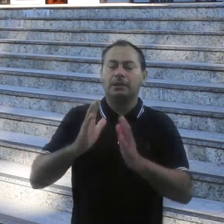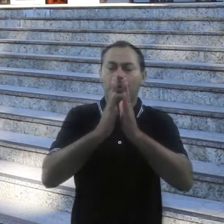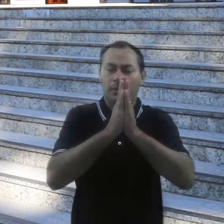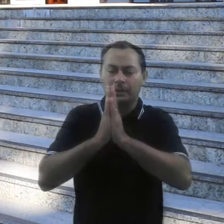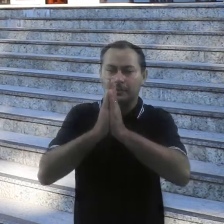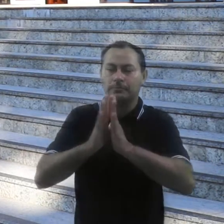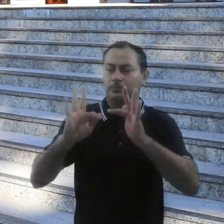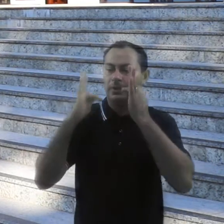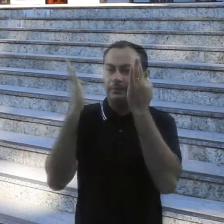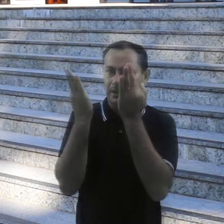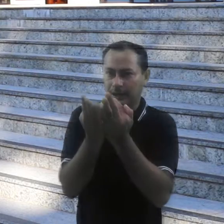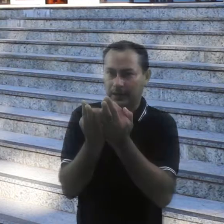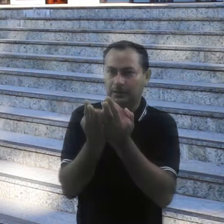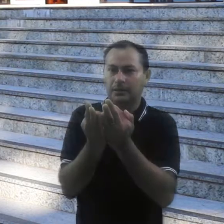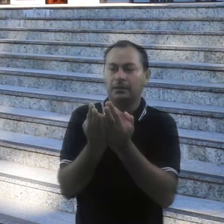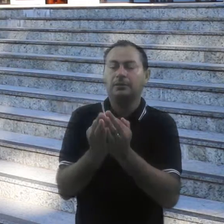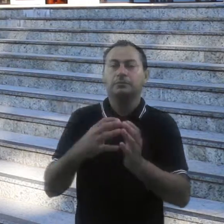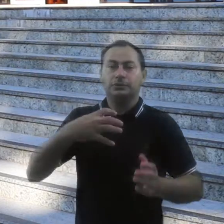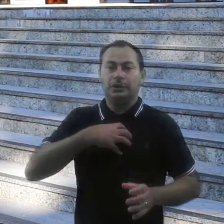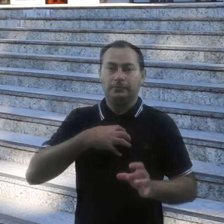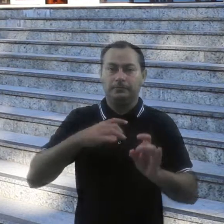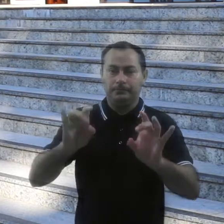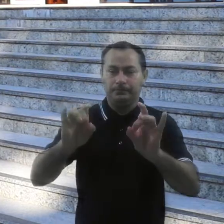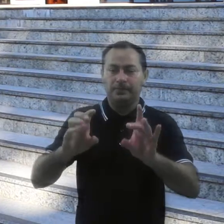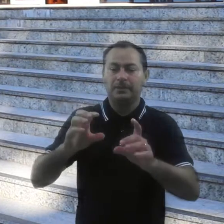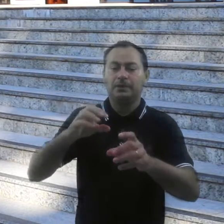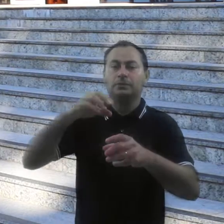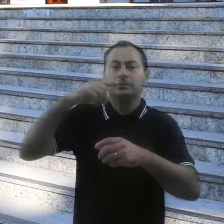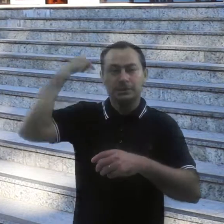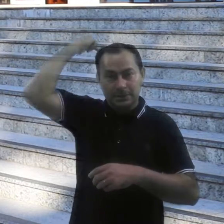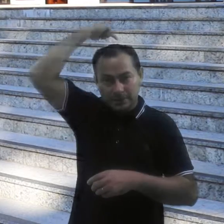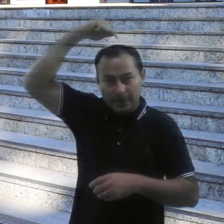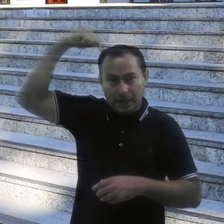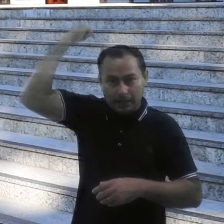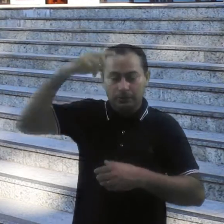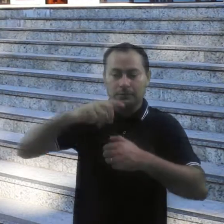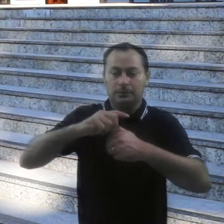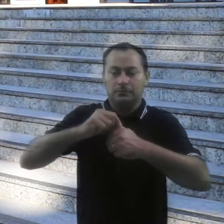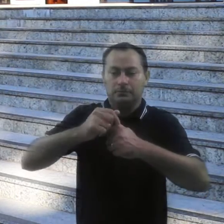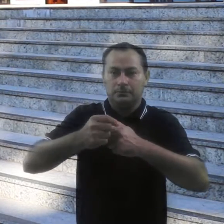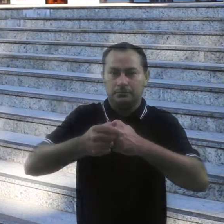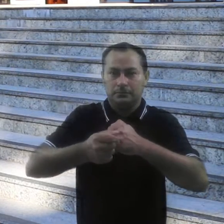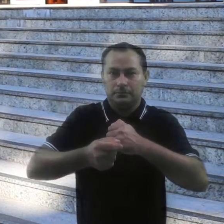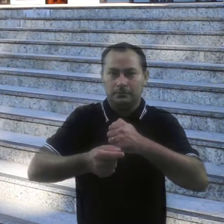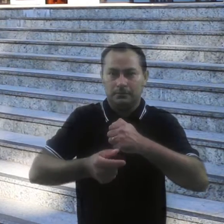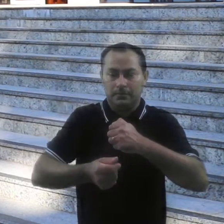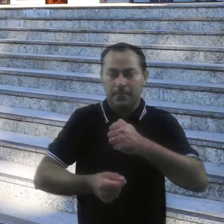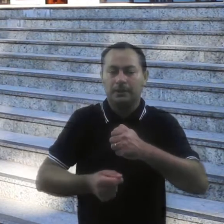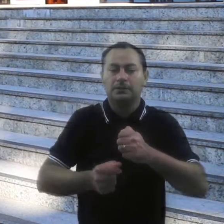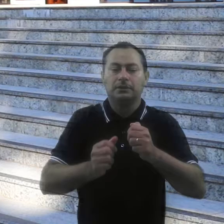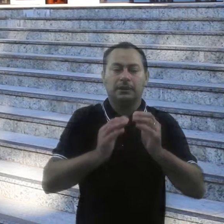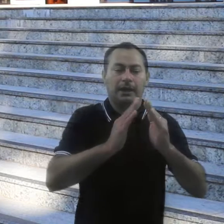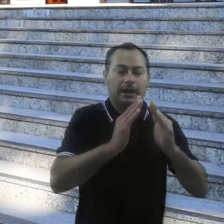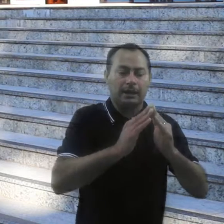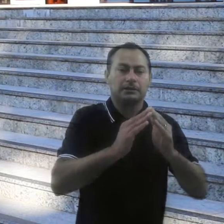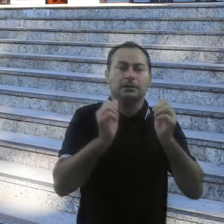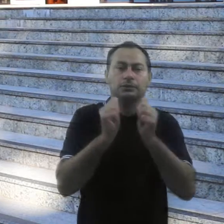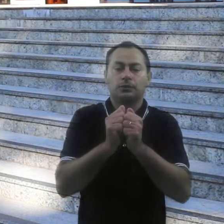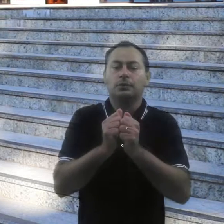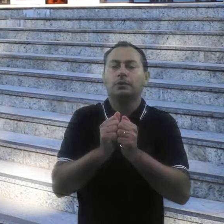de modo especial, do Santo Terço rezado ali na casa, juntamente com a avó, com o avô, com a mamãe